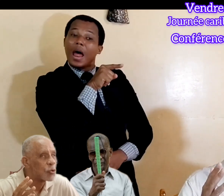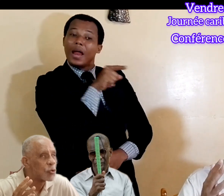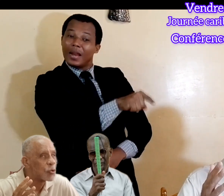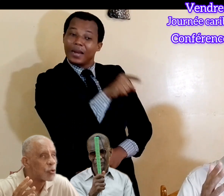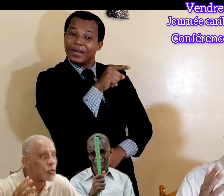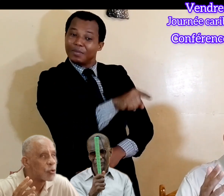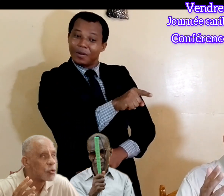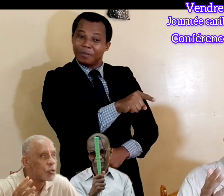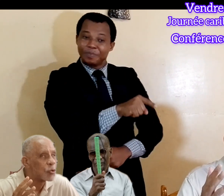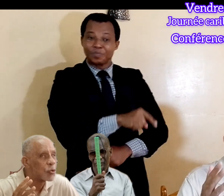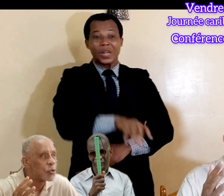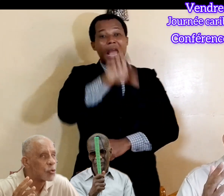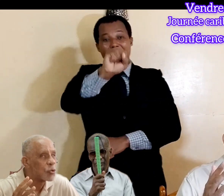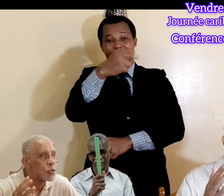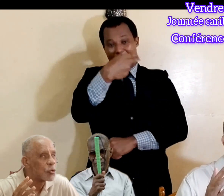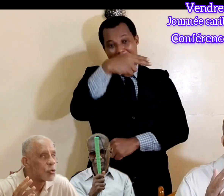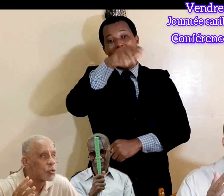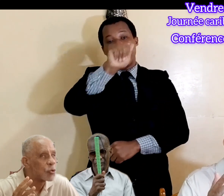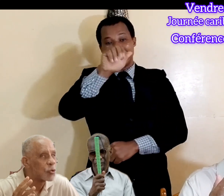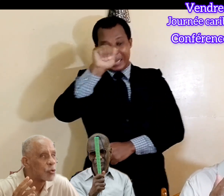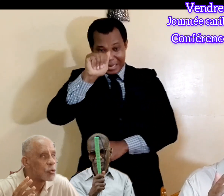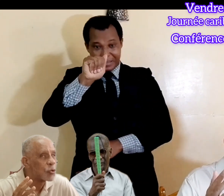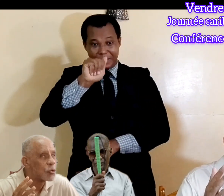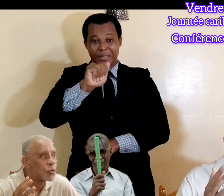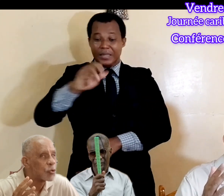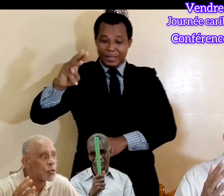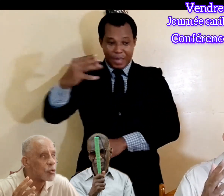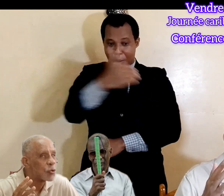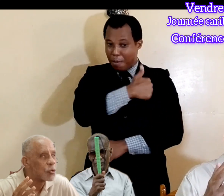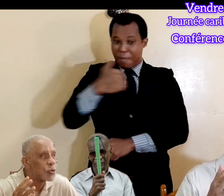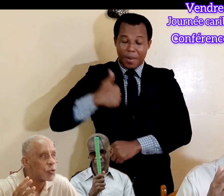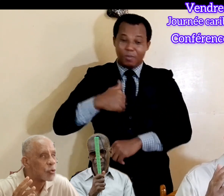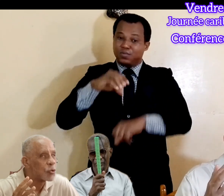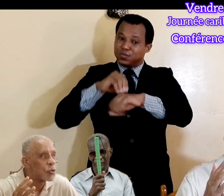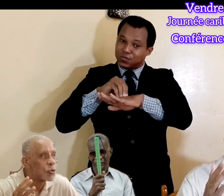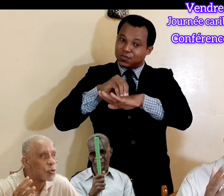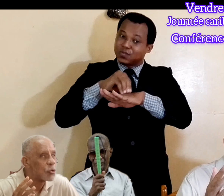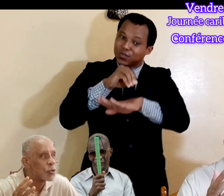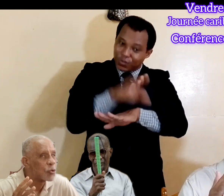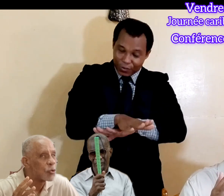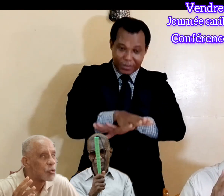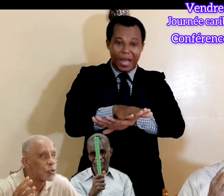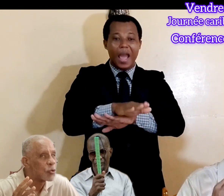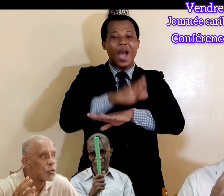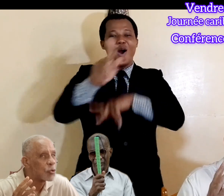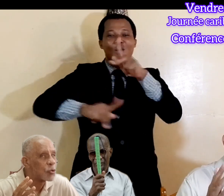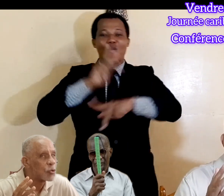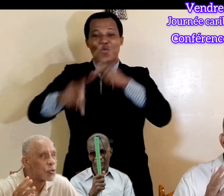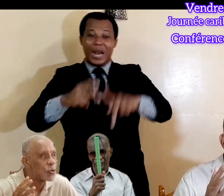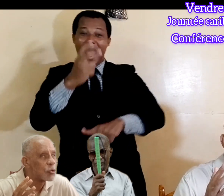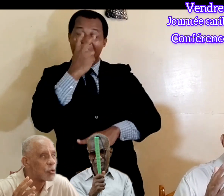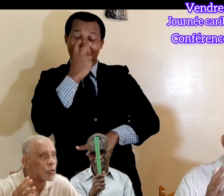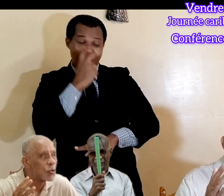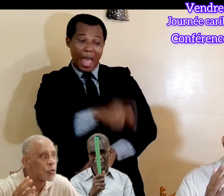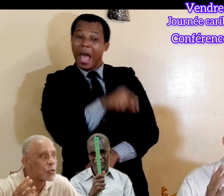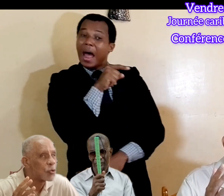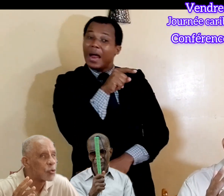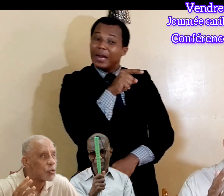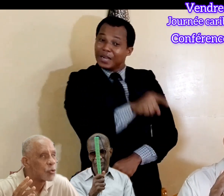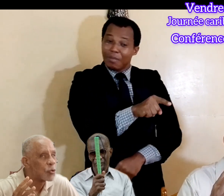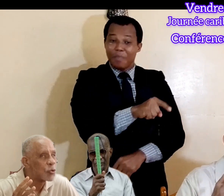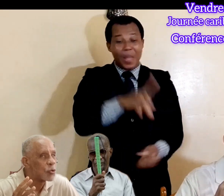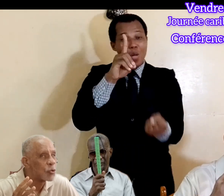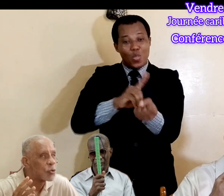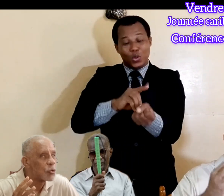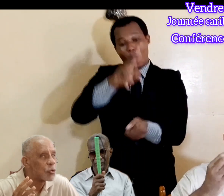charme, mon conseil K&N des Affeux, mon appartient. Je suis un personnel, mon